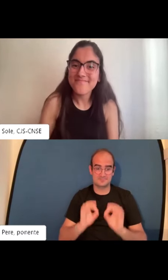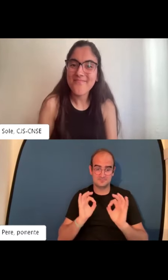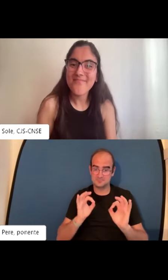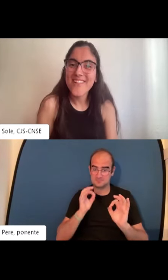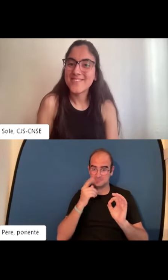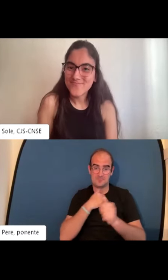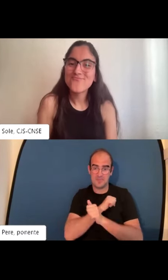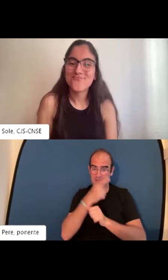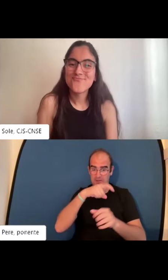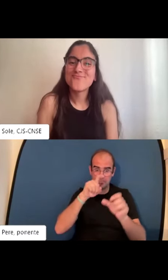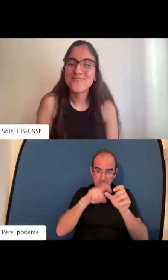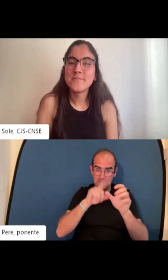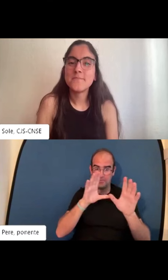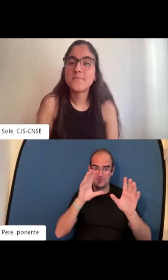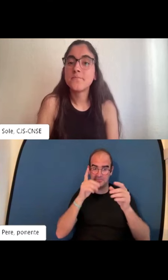pues sí